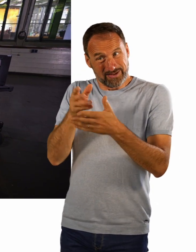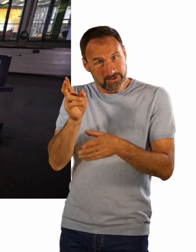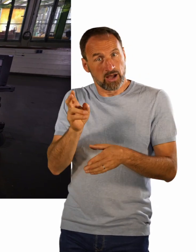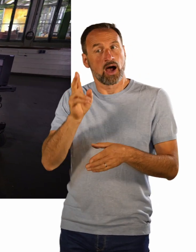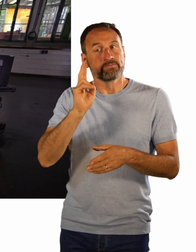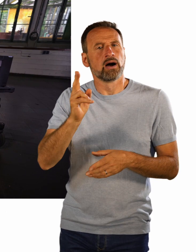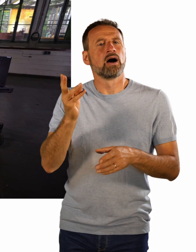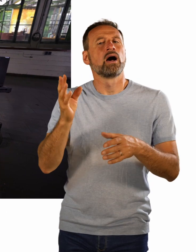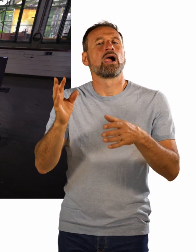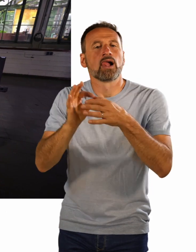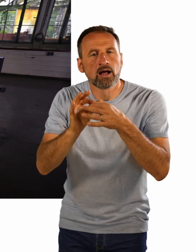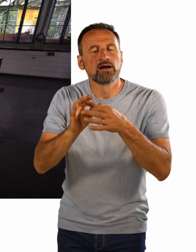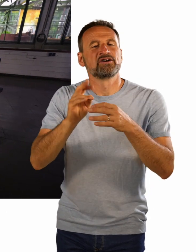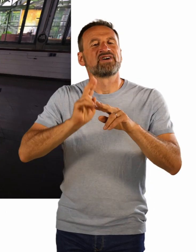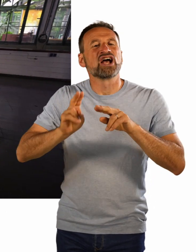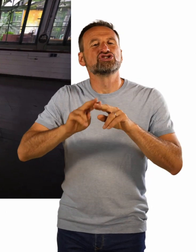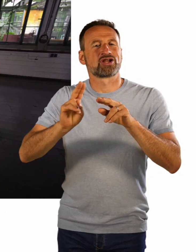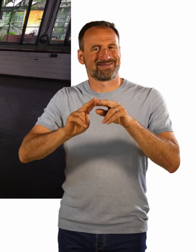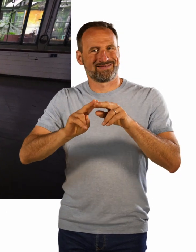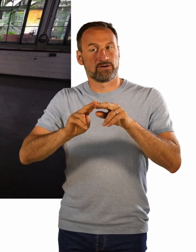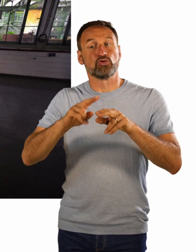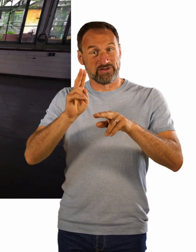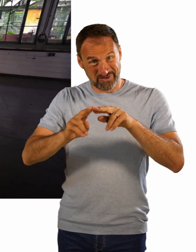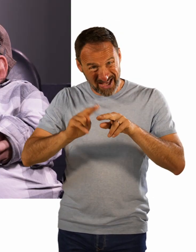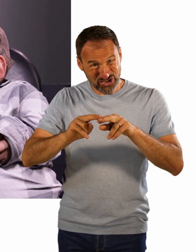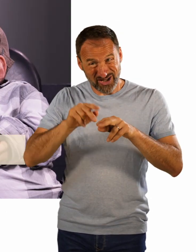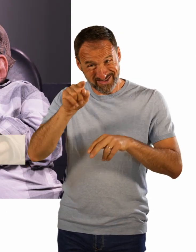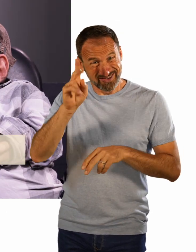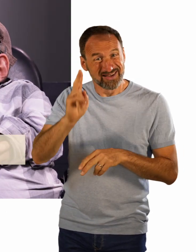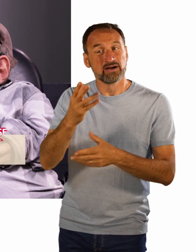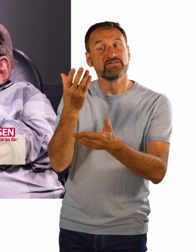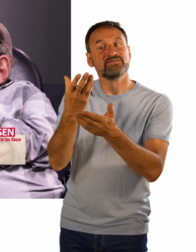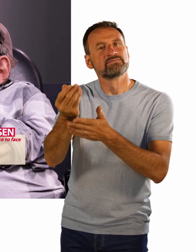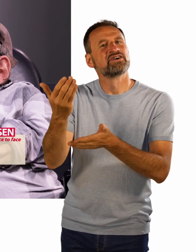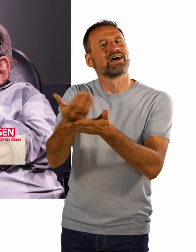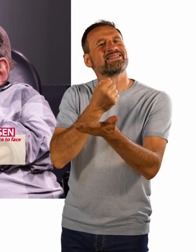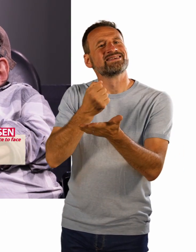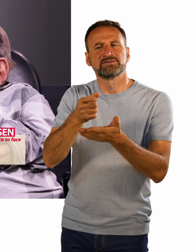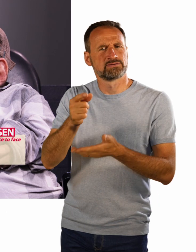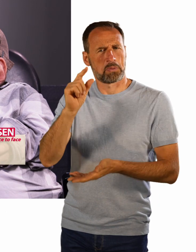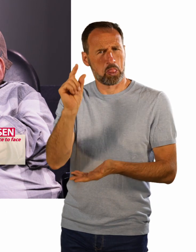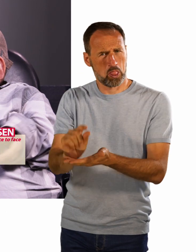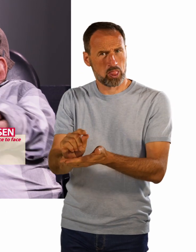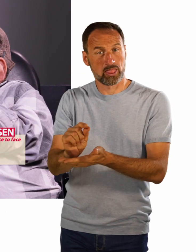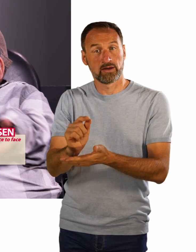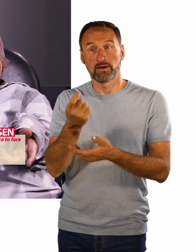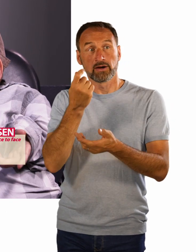und dann eigentlich das ganze Geld die Werkstatt bekommt. Aber die Beschäftigten dort eben nicht. Im Vergleich zu freien